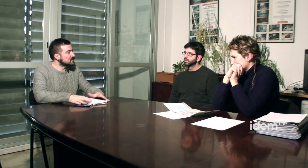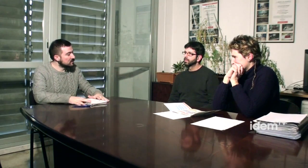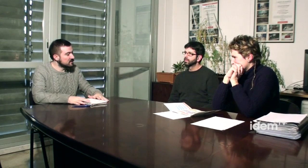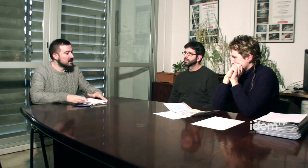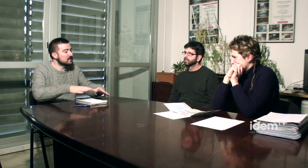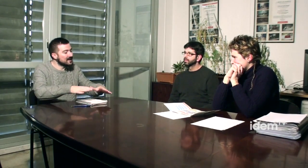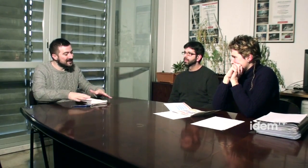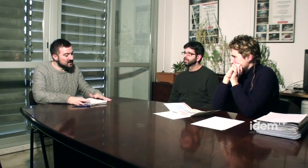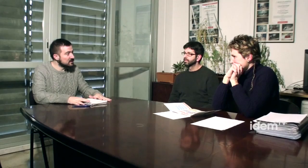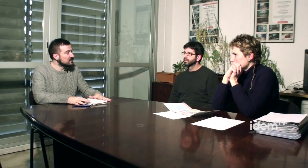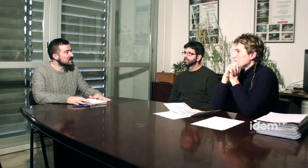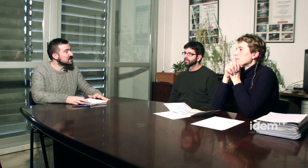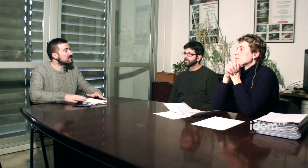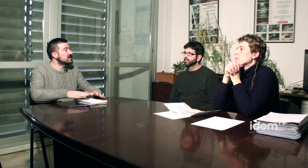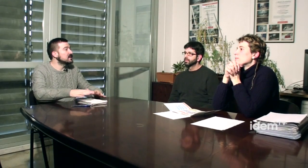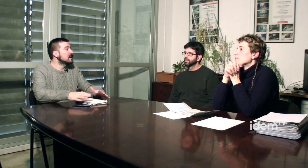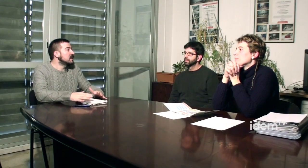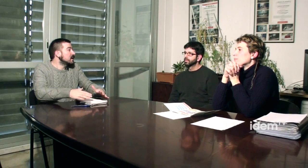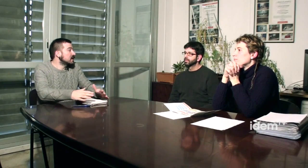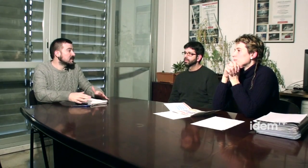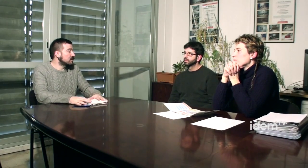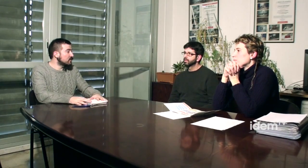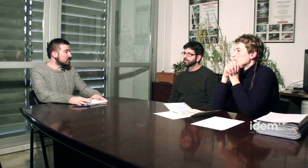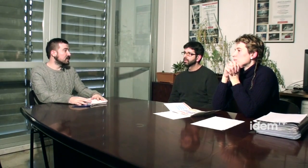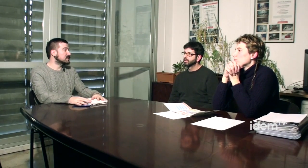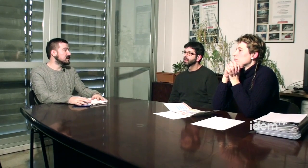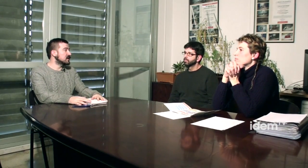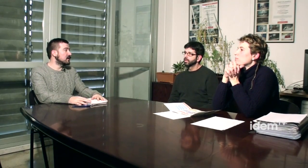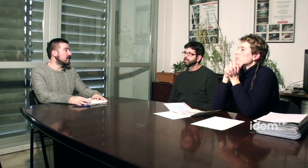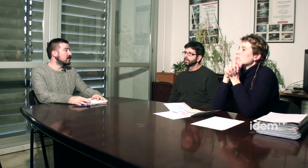es va rebre quines són les feines que s'han fet i quina és l'evolució que és vista a l'hora de